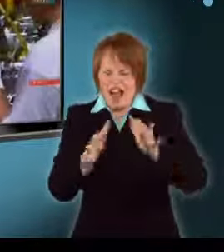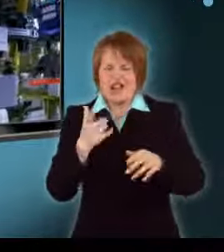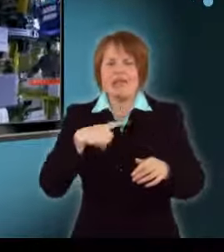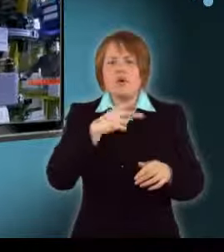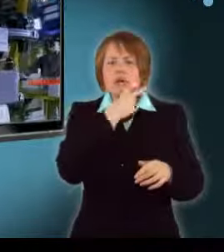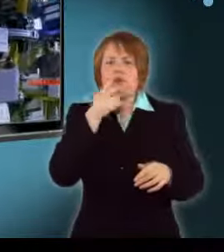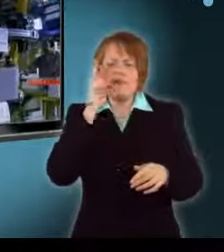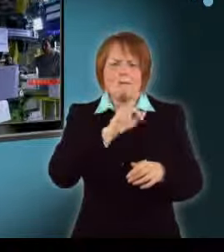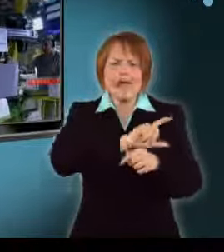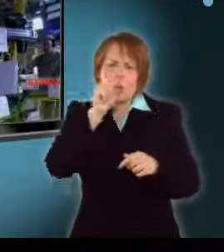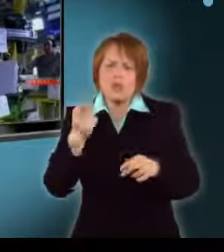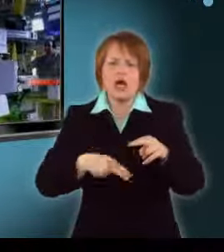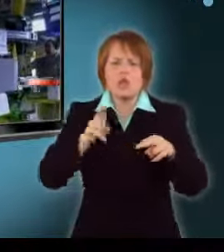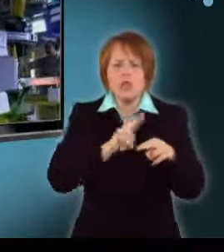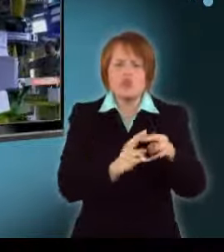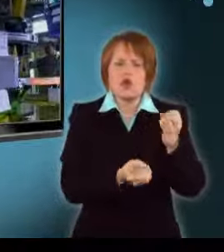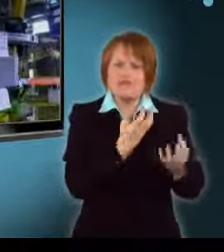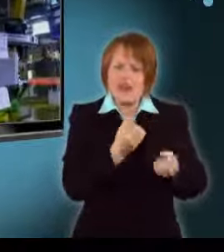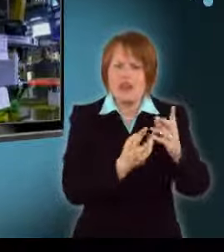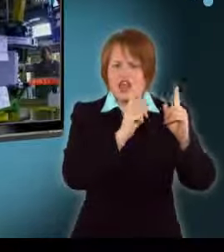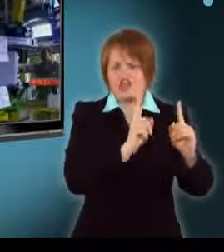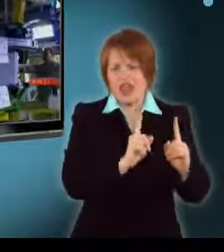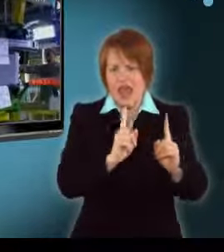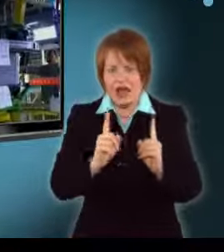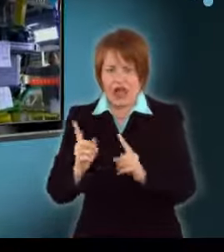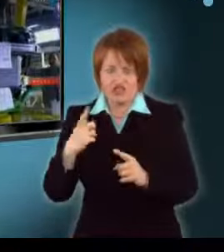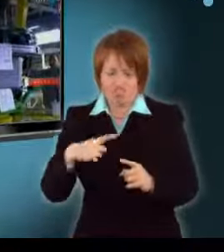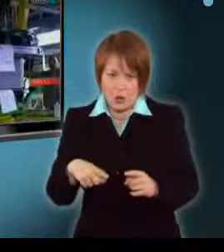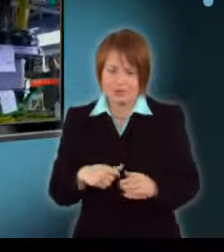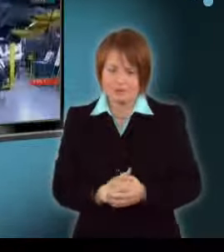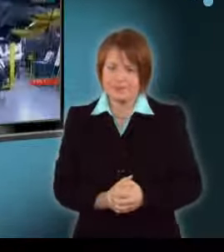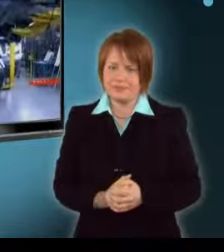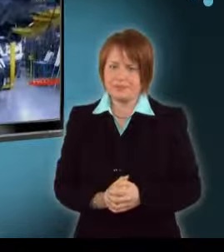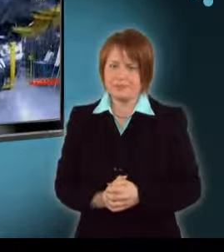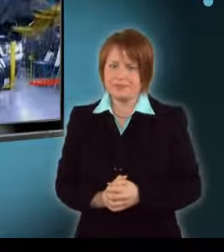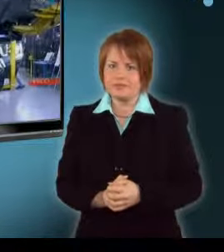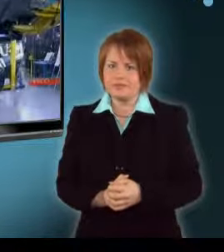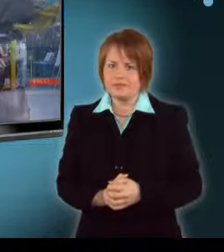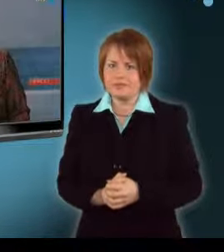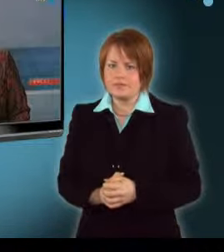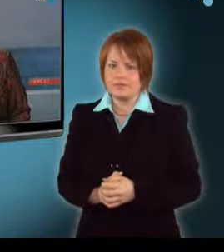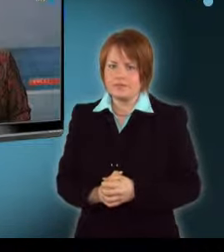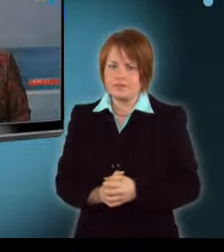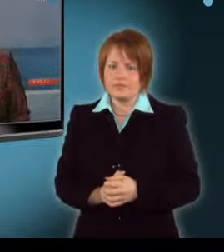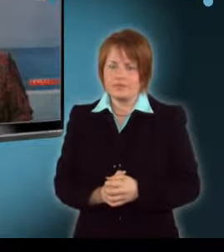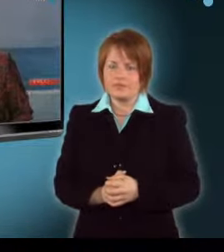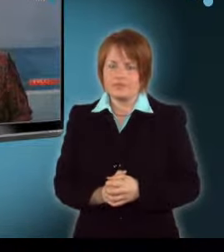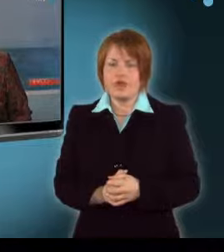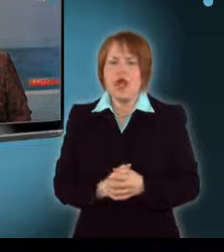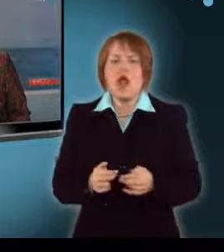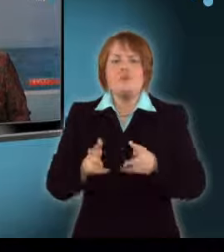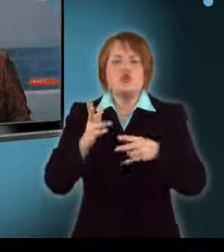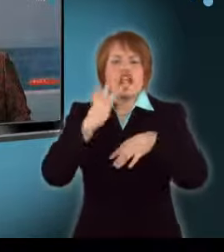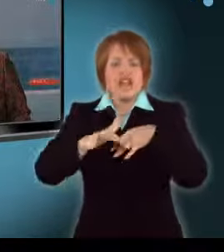November óta többször is le kellett állítani a termelést, amely mostanáig a negyedével csökkent. Bemutatták a